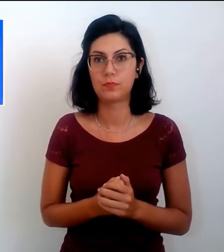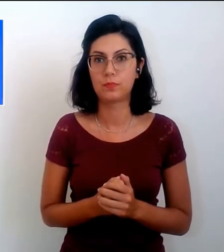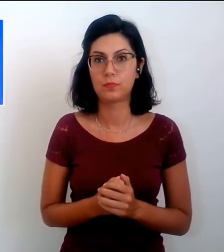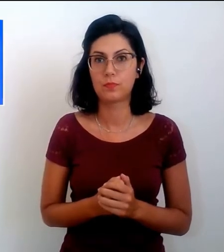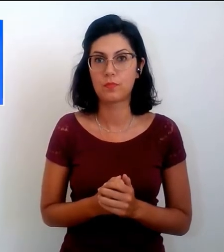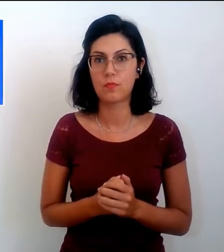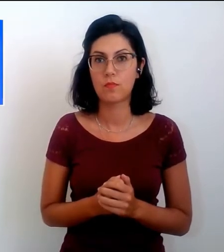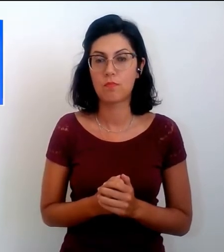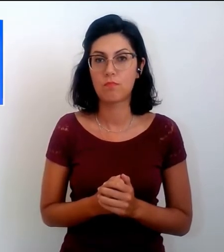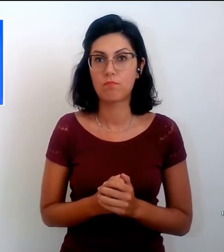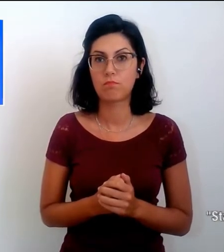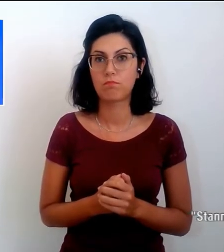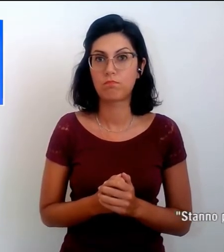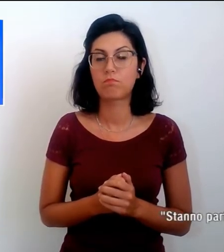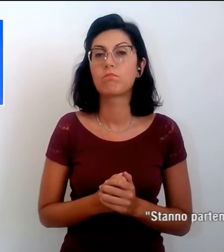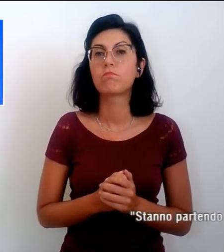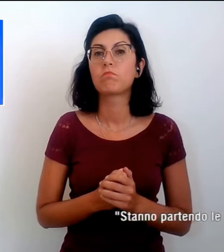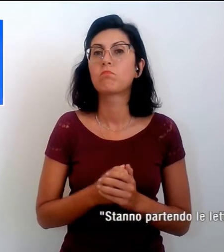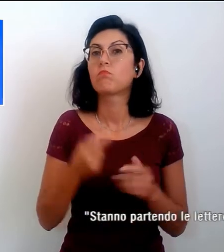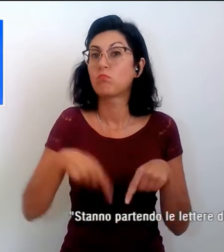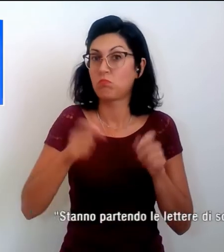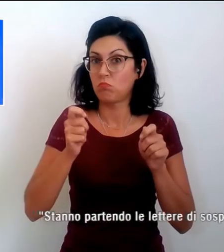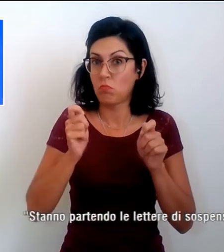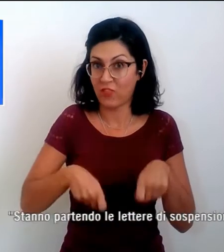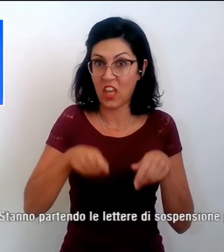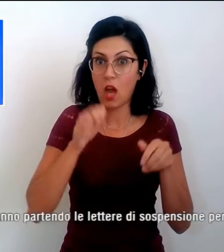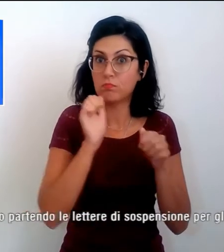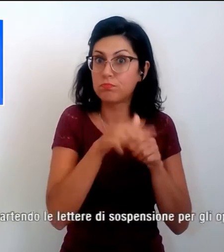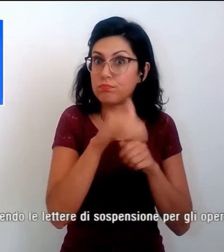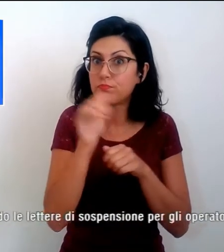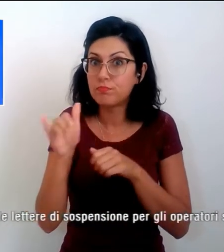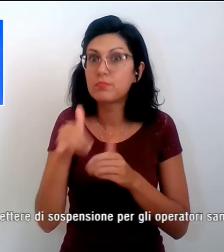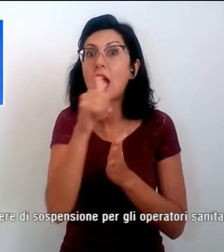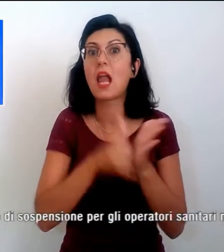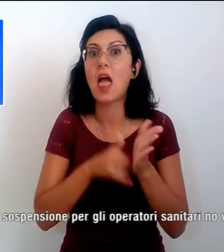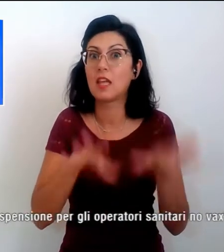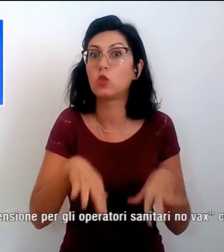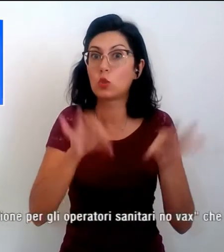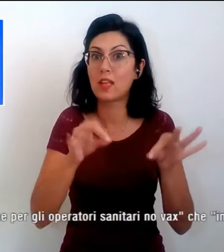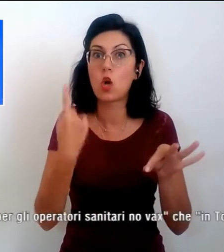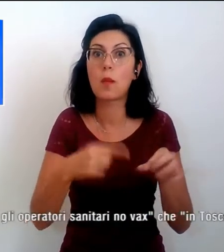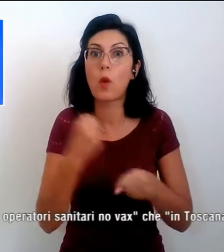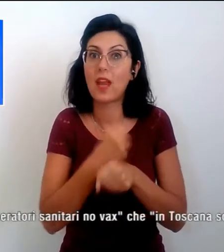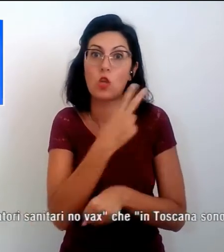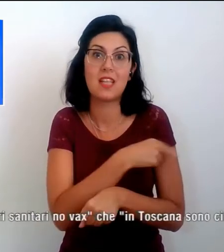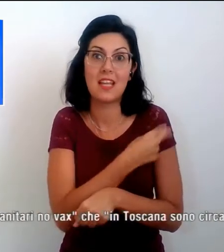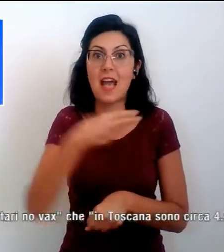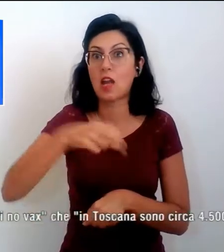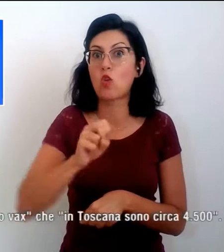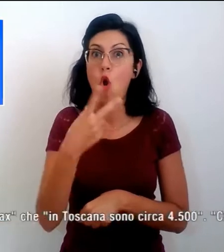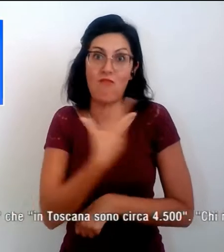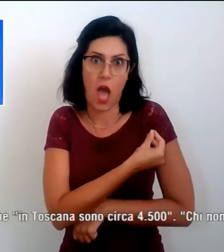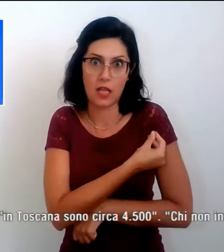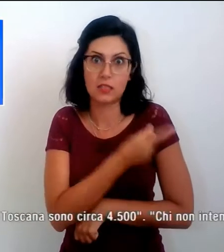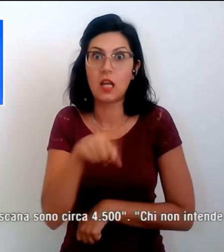Stanno partendo le lettere di sospensione per gli operatori sanitari Novax, lo ha detto il presidente Gianni, che in